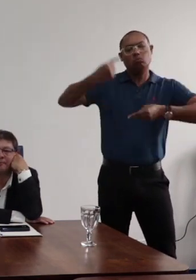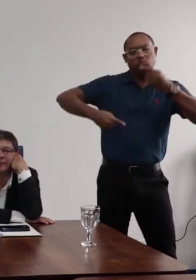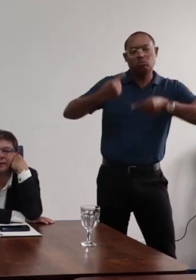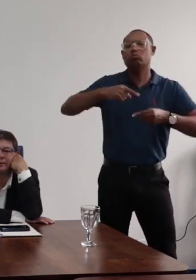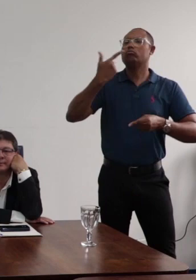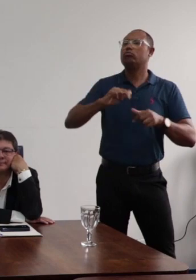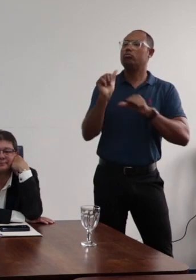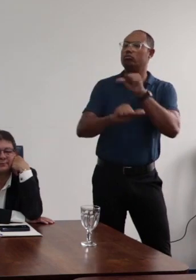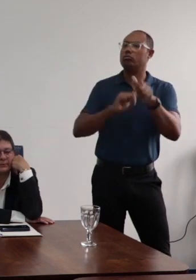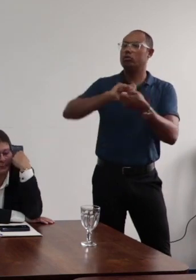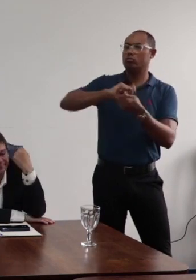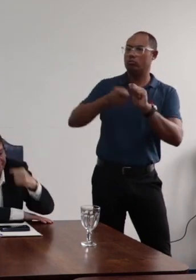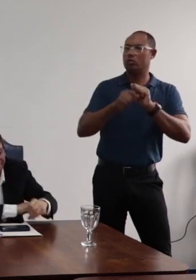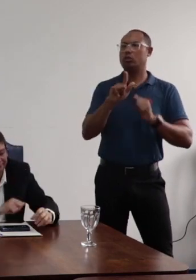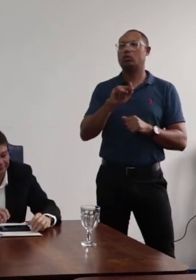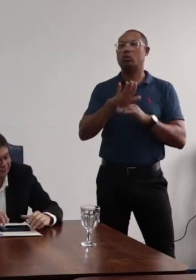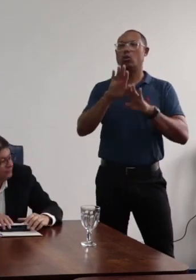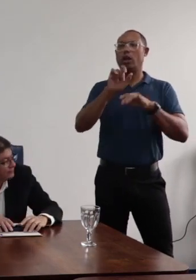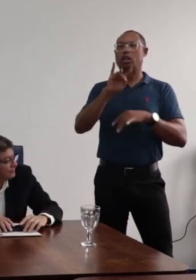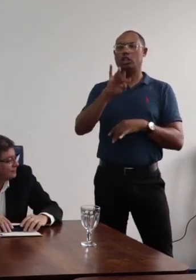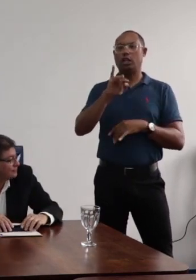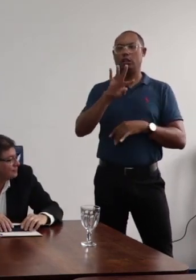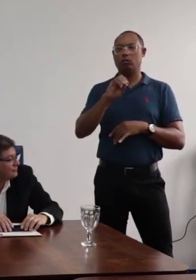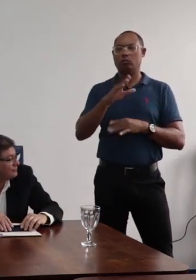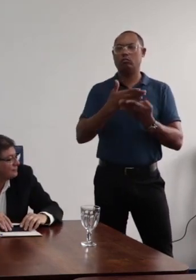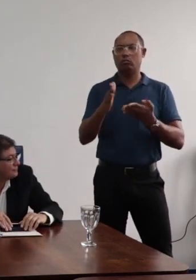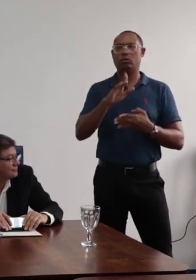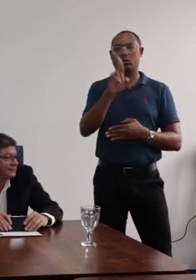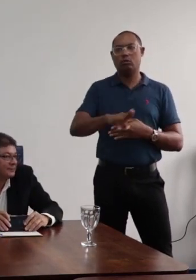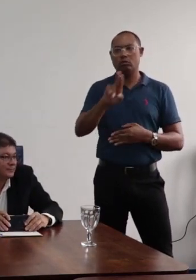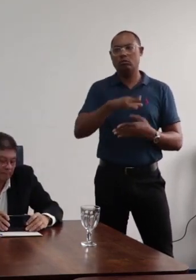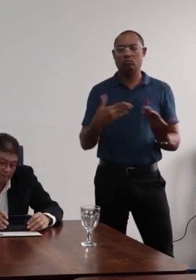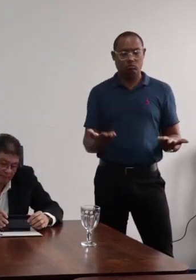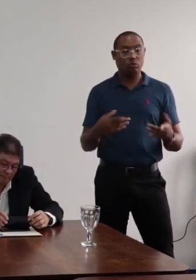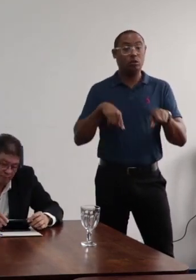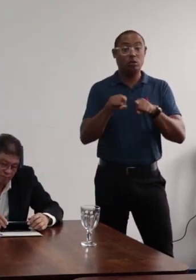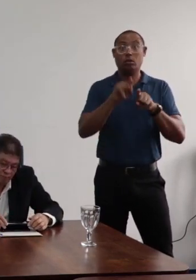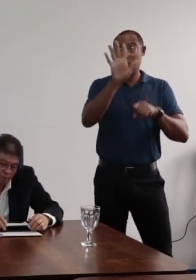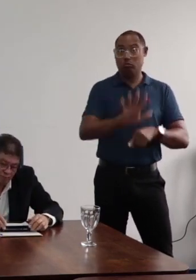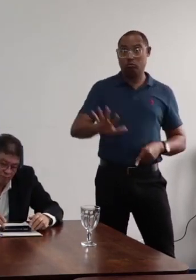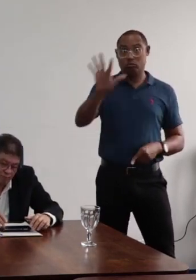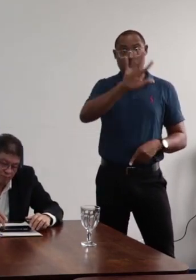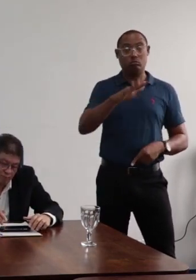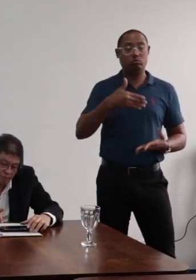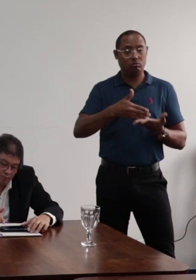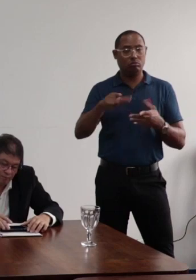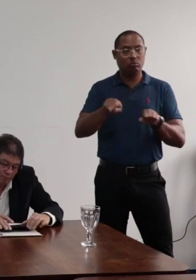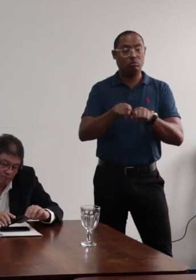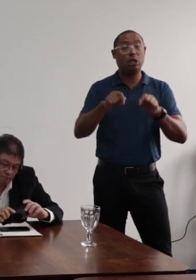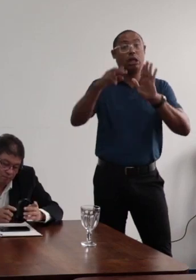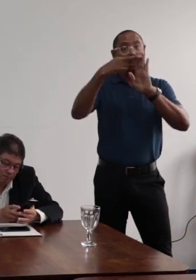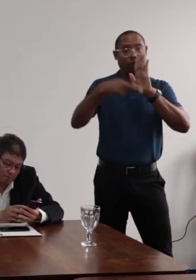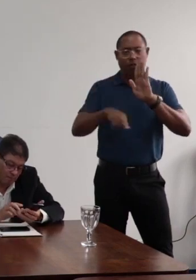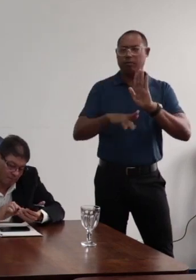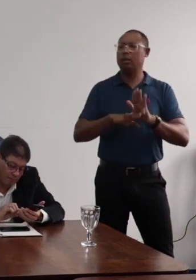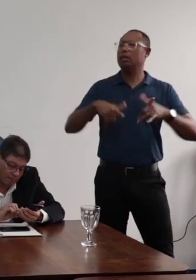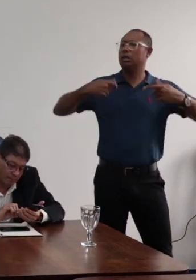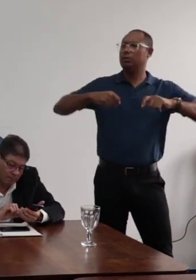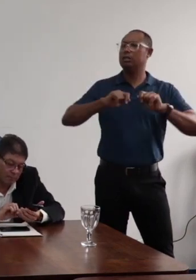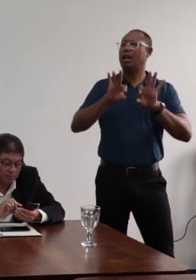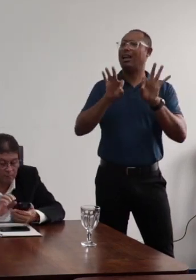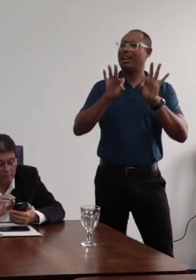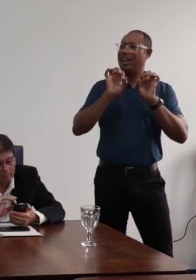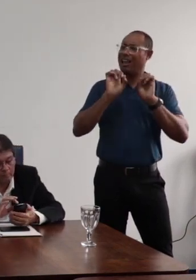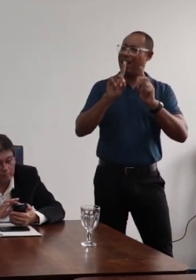revisão do estatuto geral da universidade e do regimento geral da UFRB. Eu acho que isso é mais